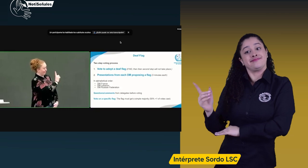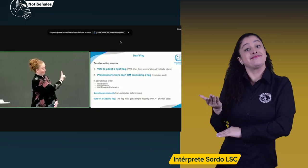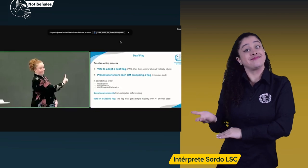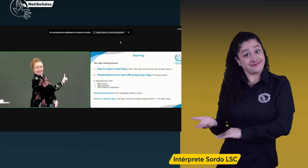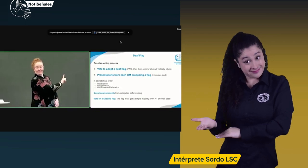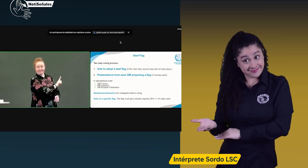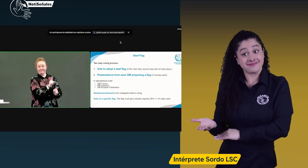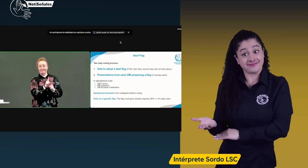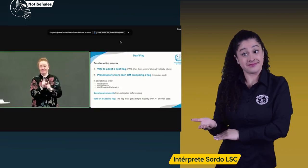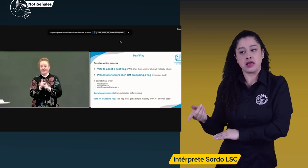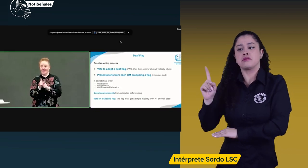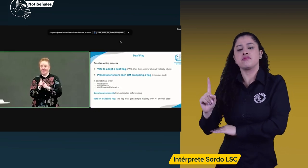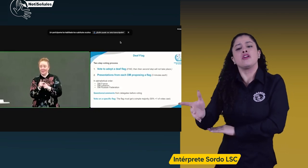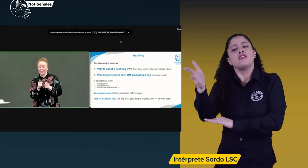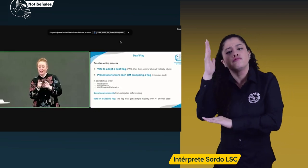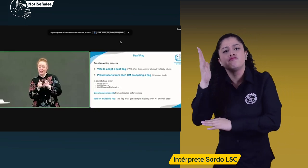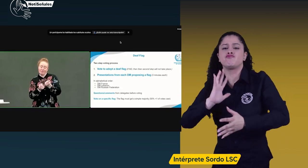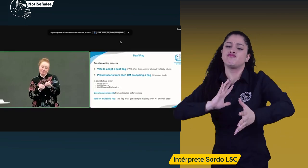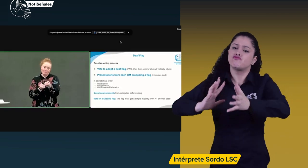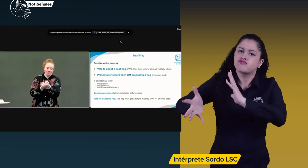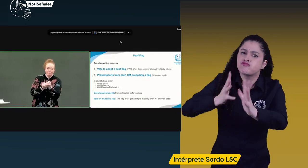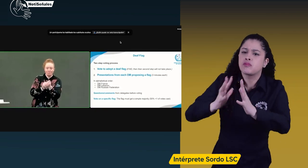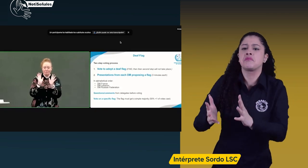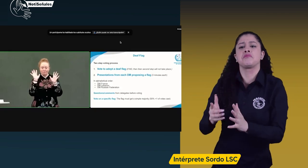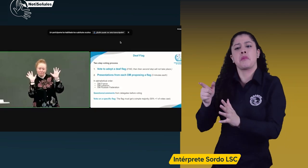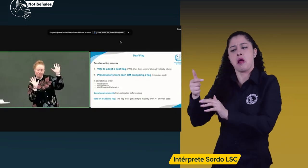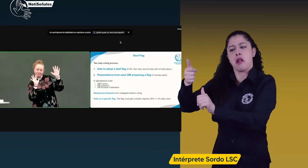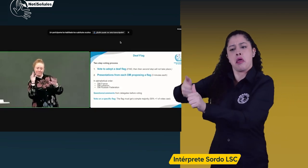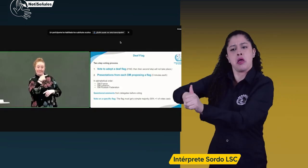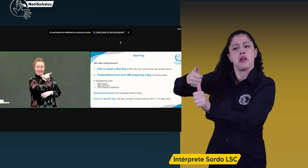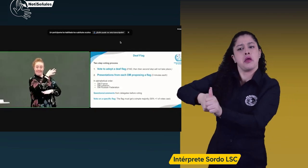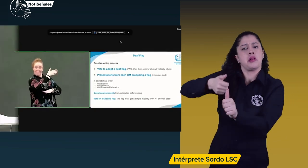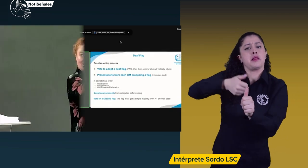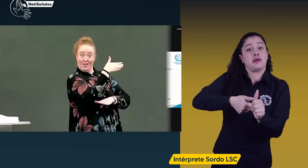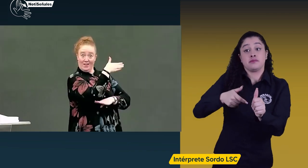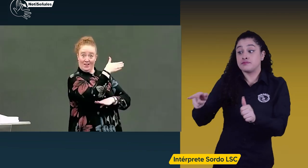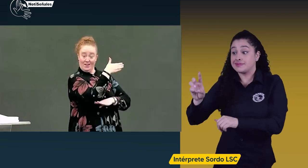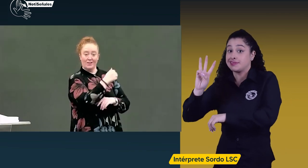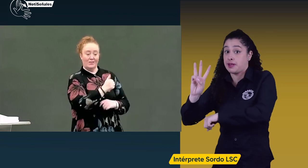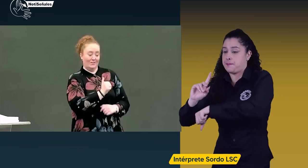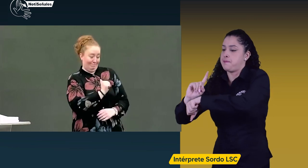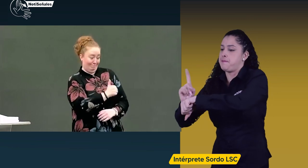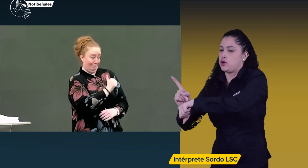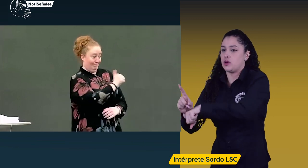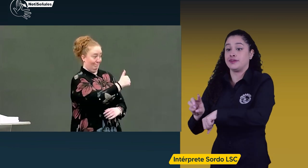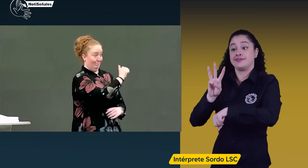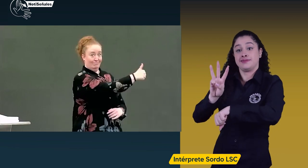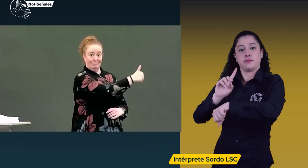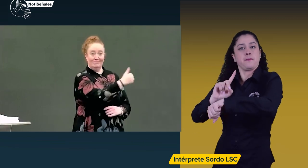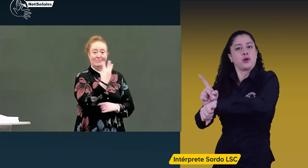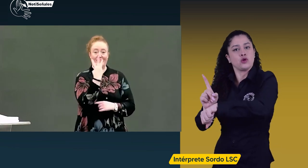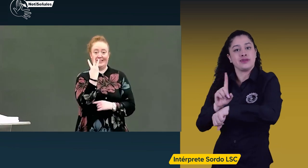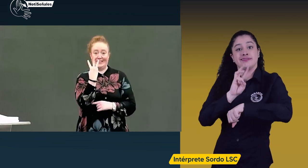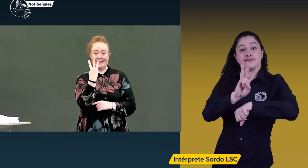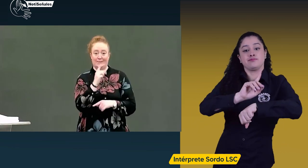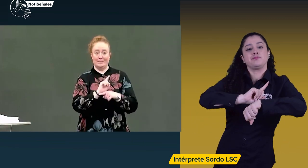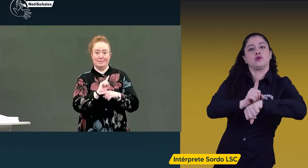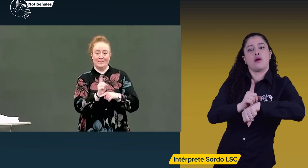explicando su bandera en tres minutos. Cada uno tendrá el mismo tiempo. Se discutirá sobre lo